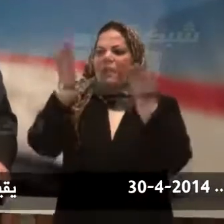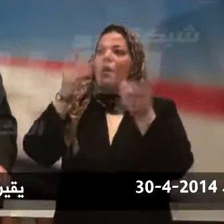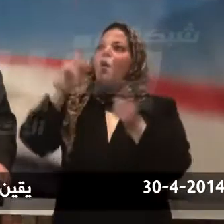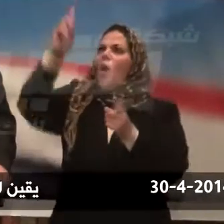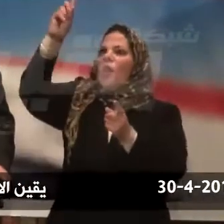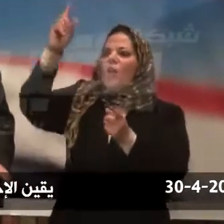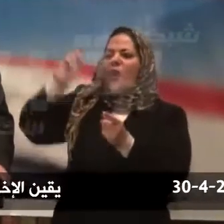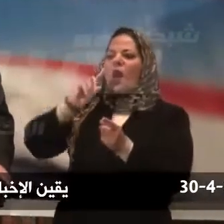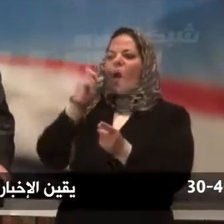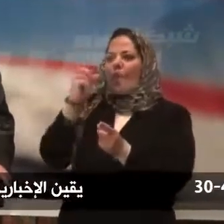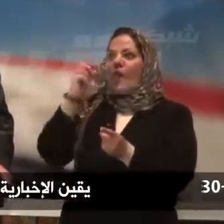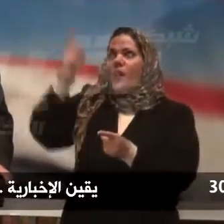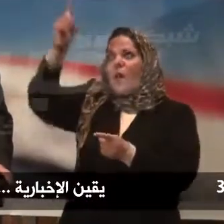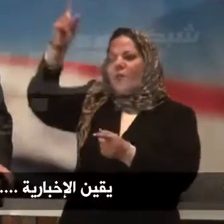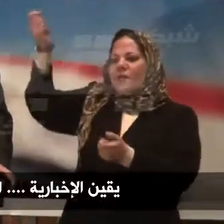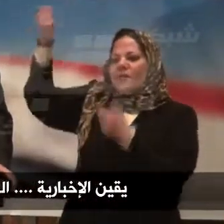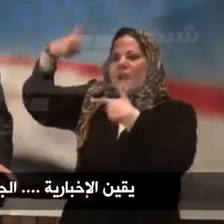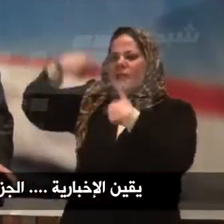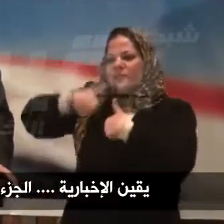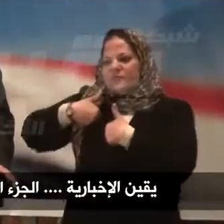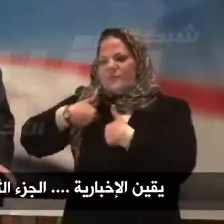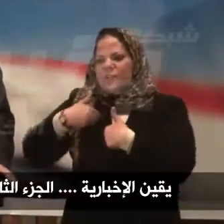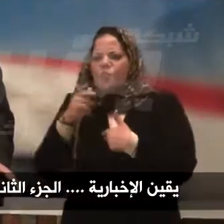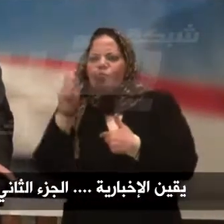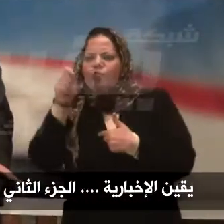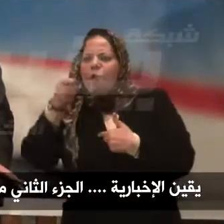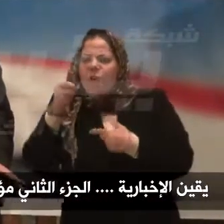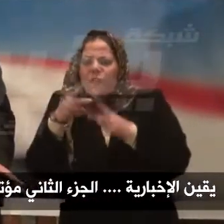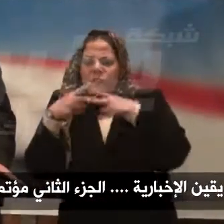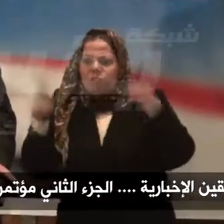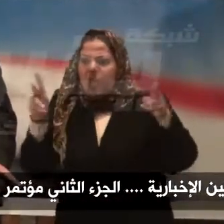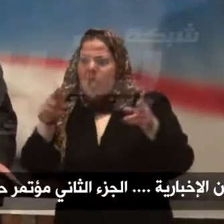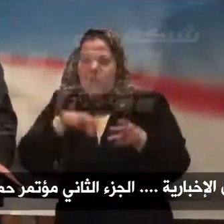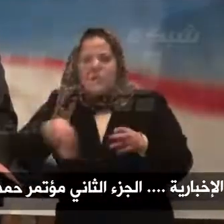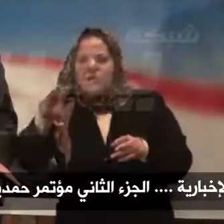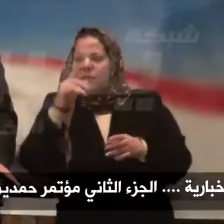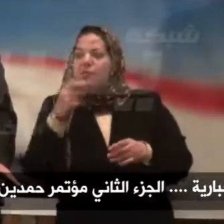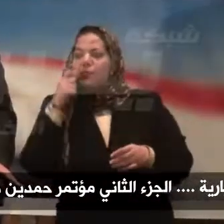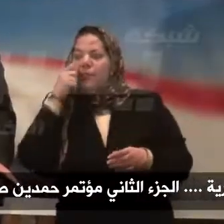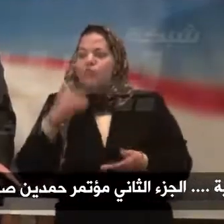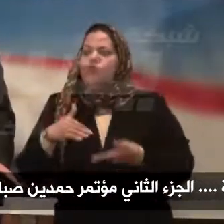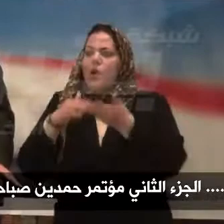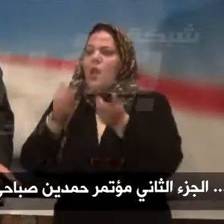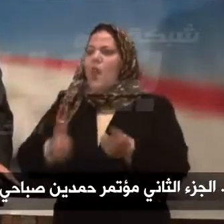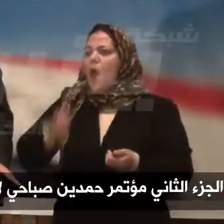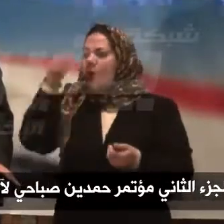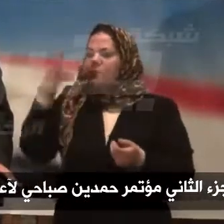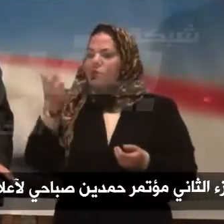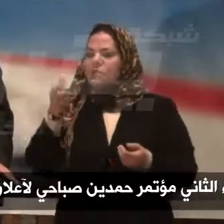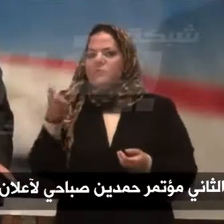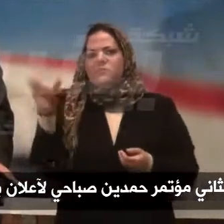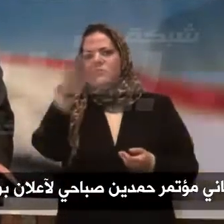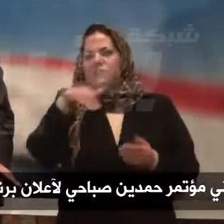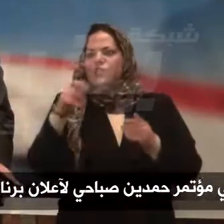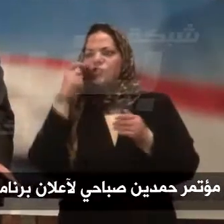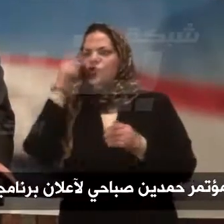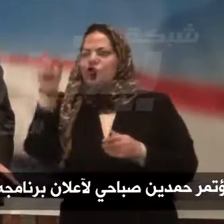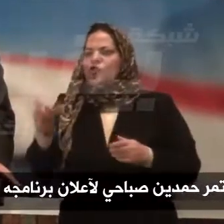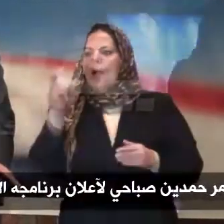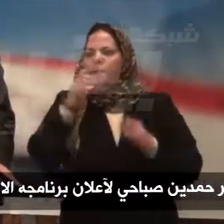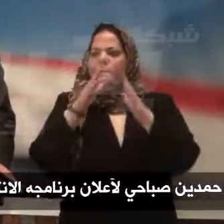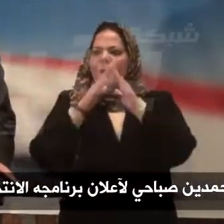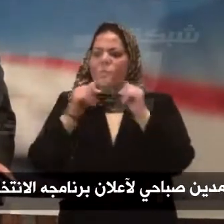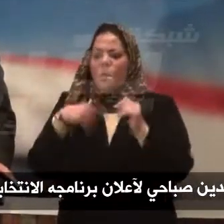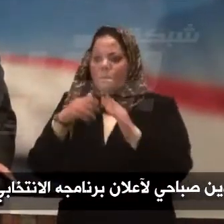مفتاح امتلاك الشعب للسلطة يعني ان